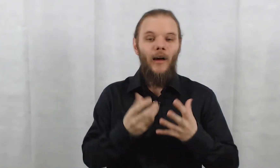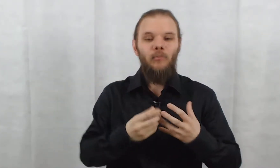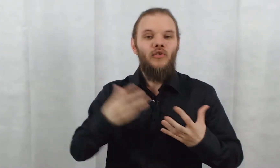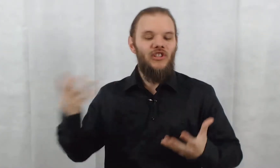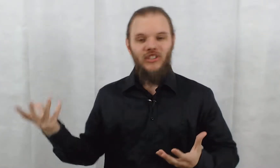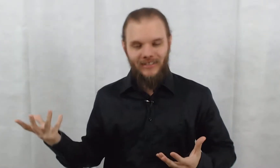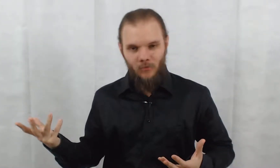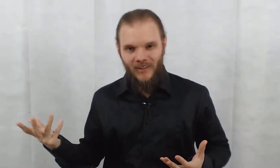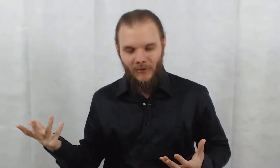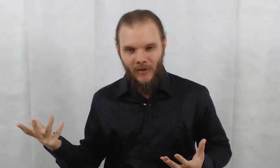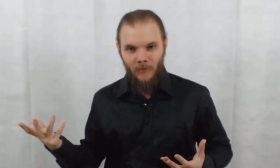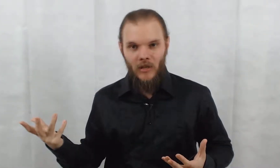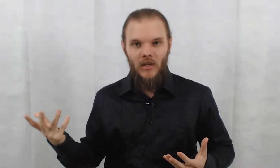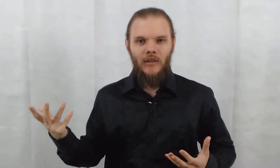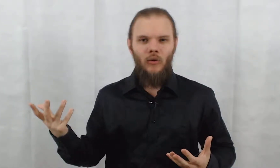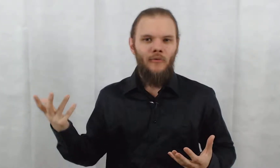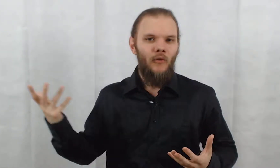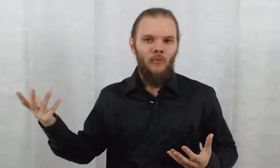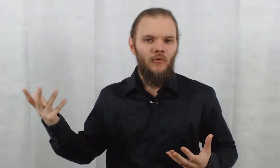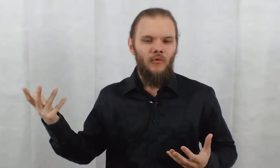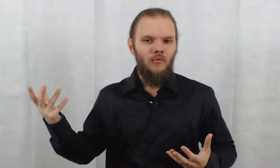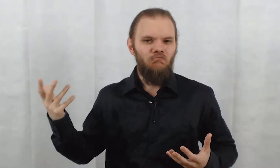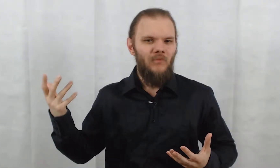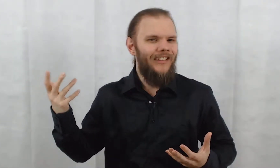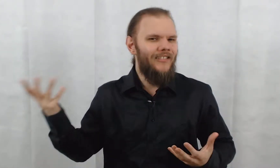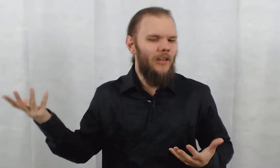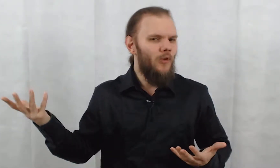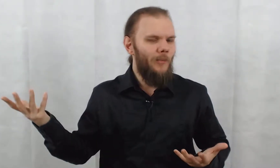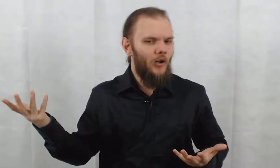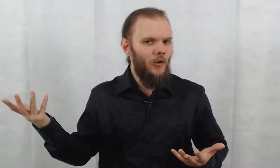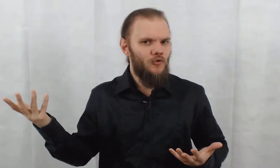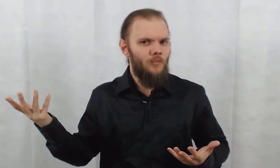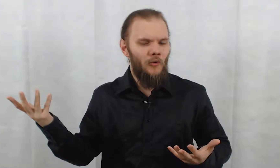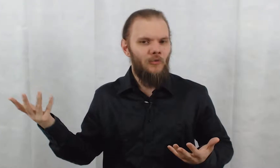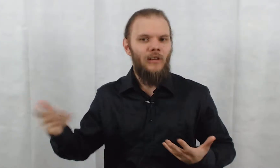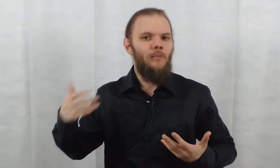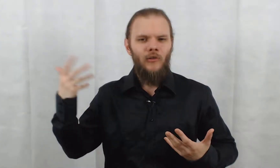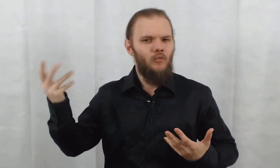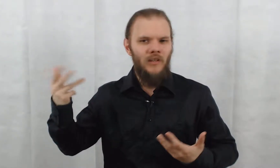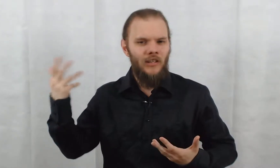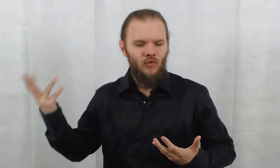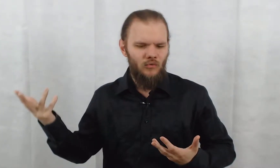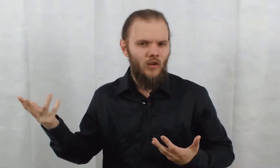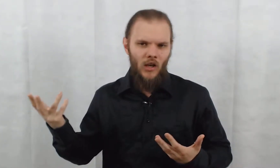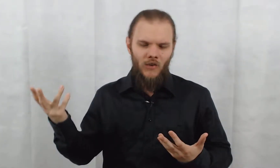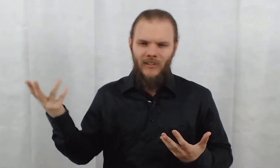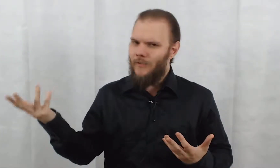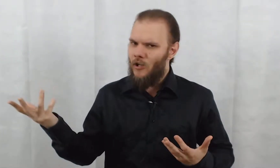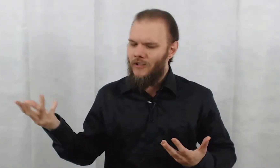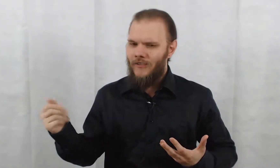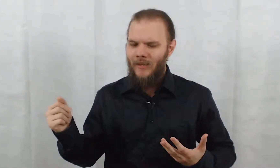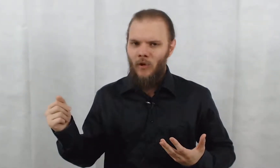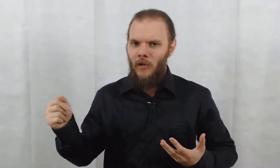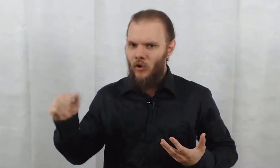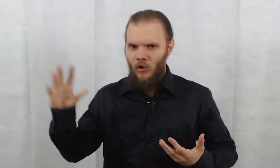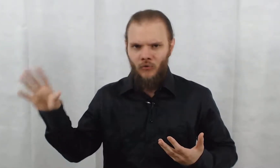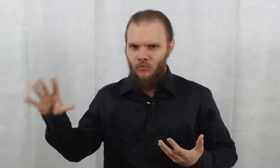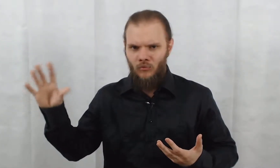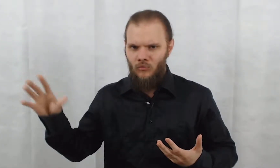pour chercher un traitement à sa femme qui est une forme d'Alzheimer précoce, je pense, puisqu'elle parle d'oublier et tout. certainement un Alzheimer précoce ou une